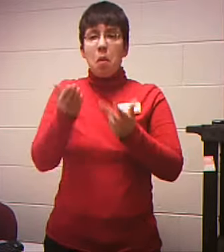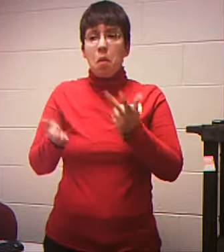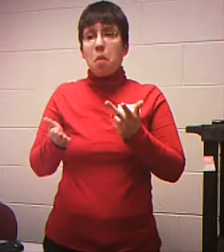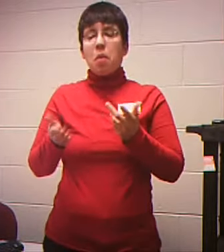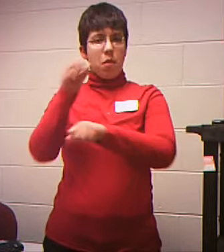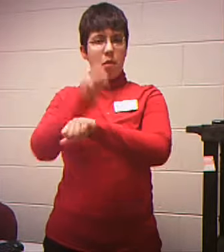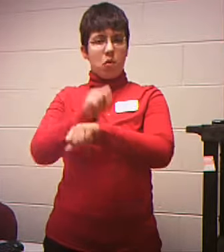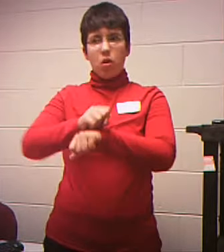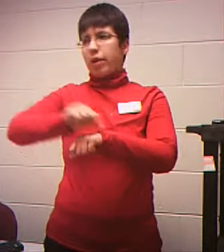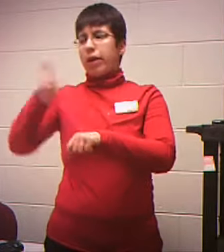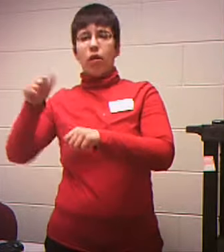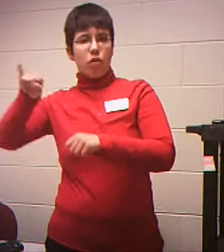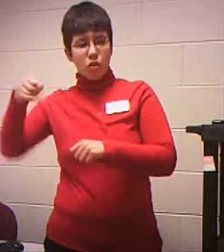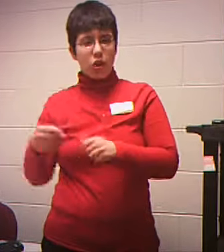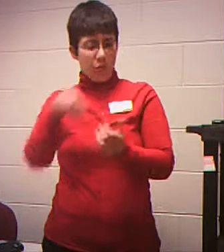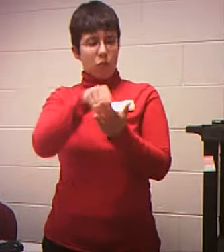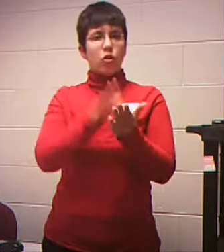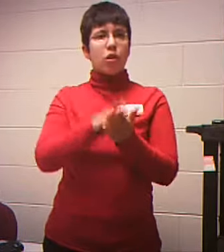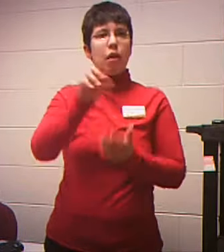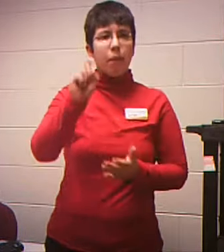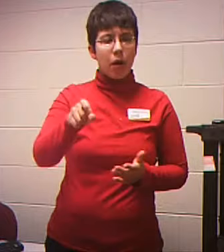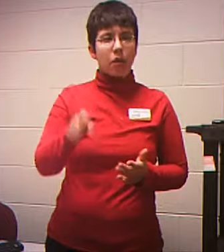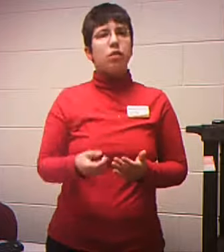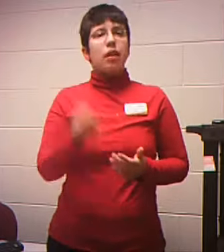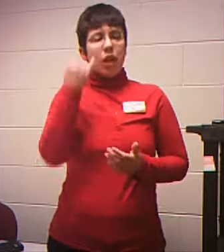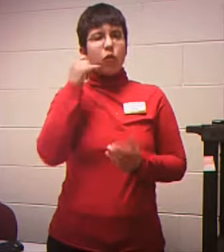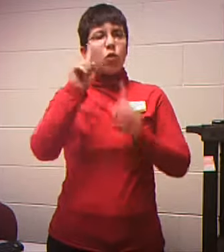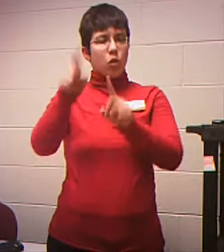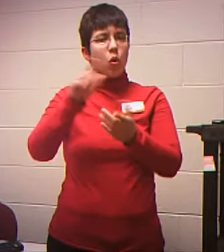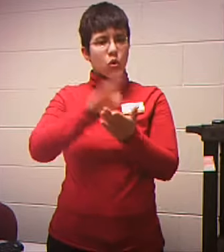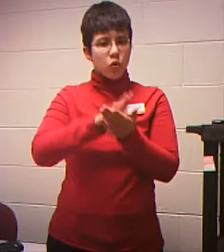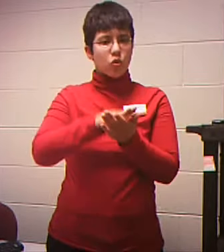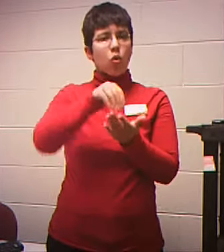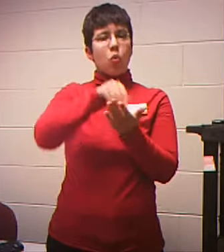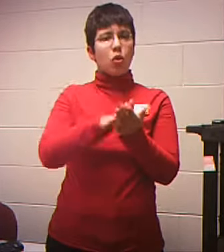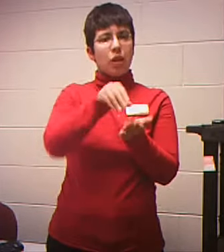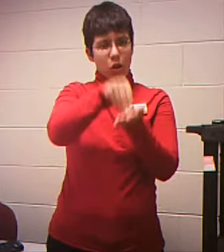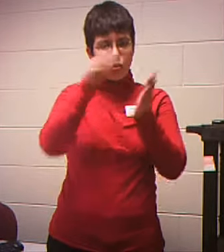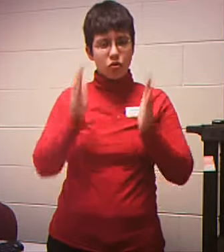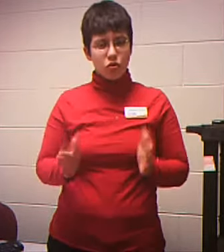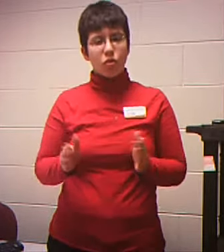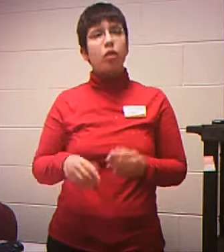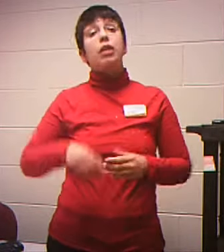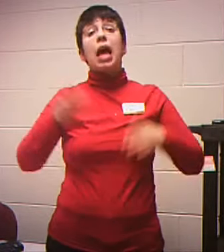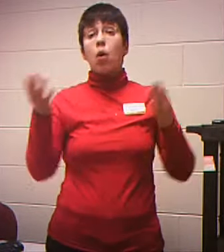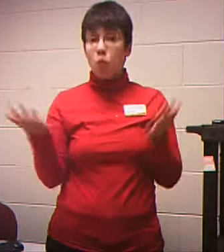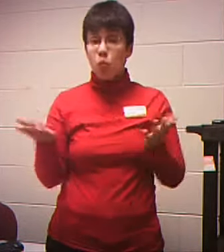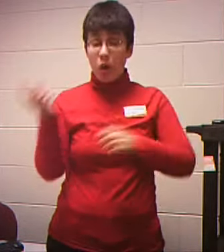doing And you could put You know Your home address A home phone number If you wanted to And then what dates You were at That You know